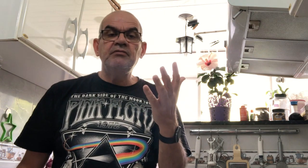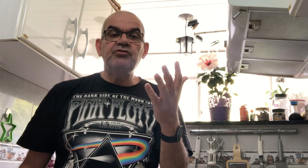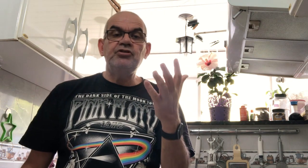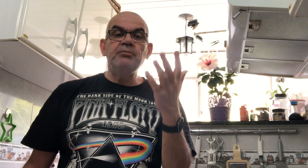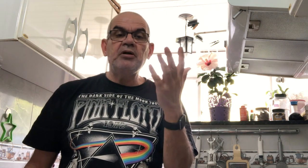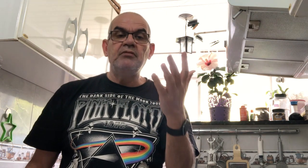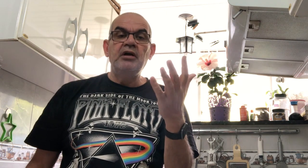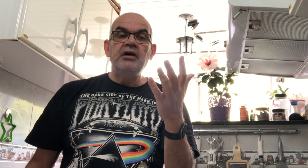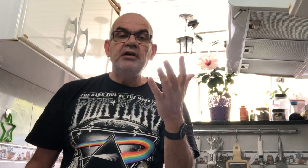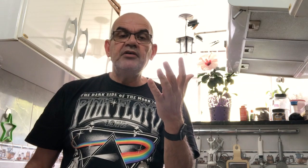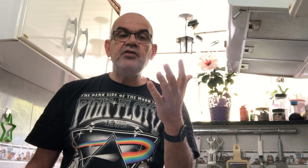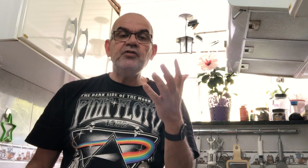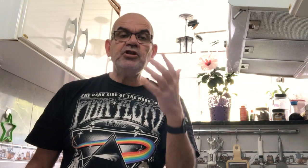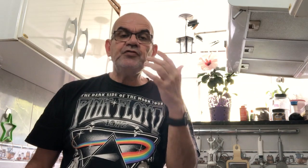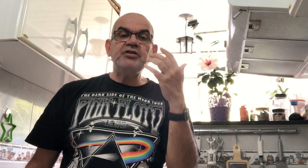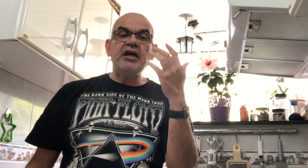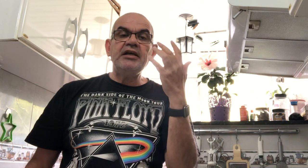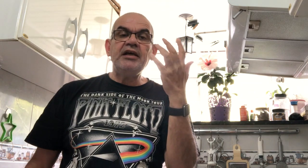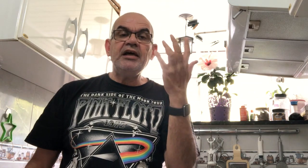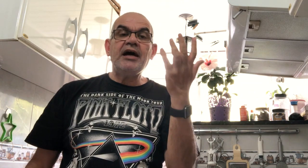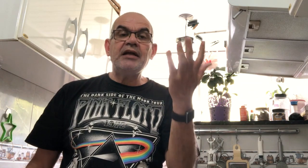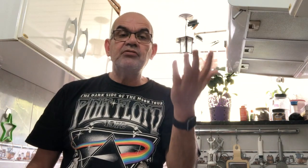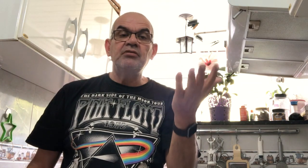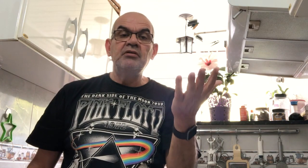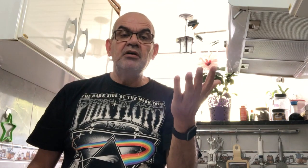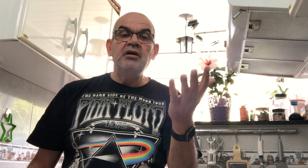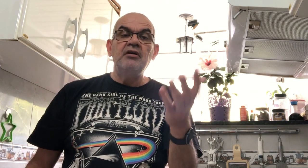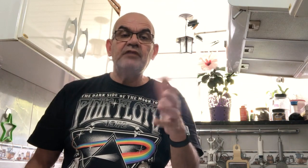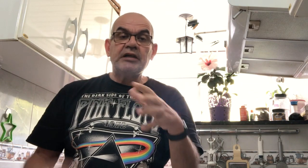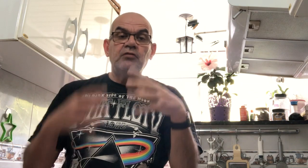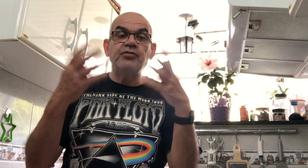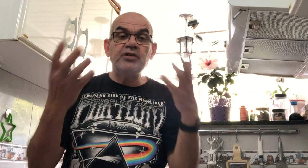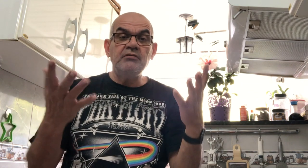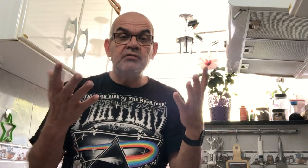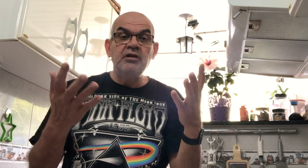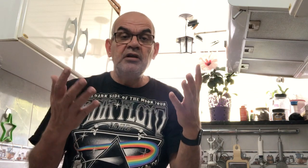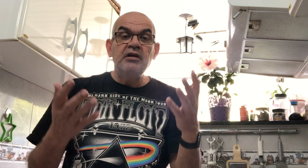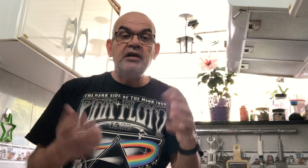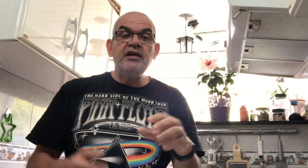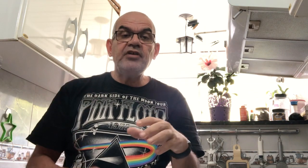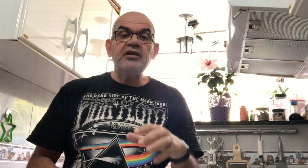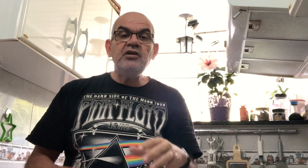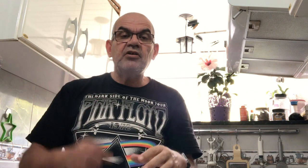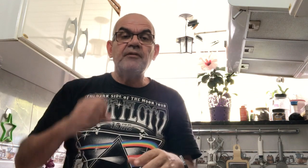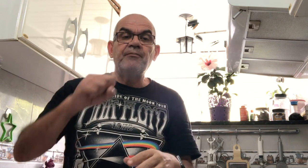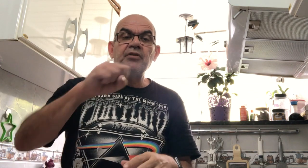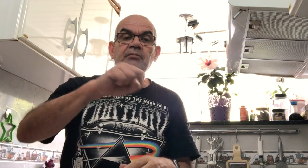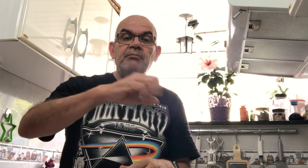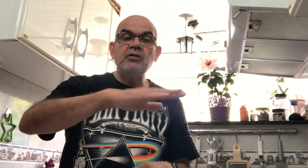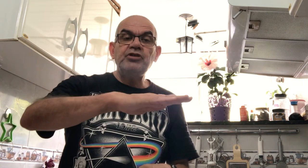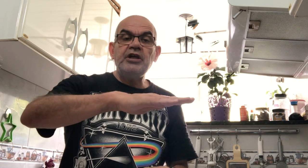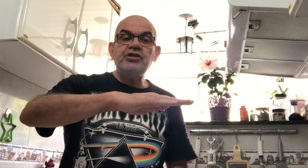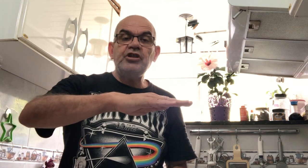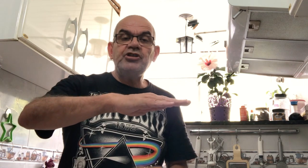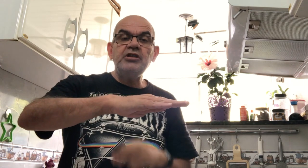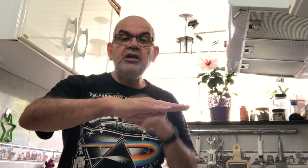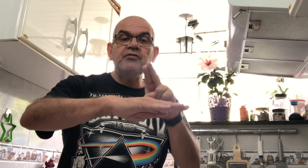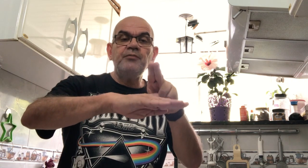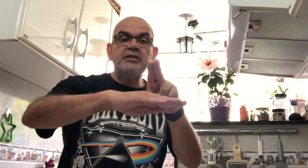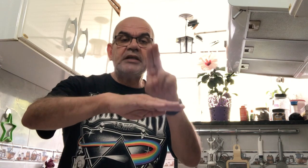de mão, que se vocês fizerem errado, vai dar confusão? Esse aqui, mão direita estendida, eu vou passar